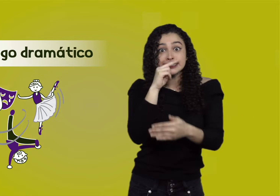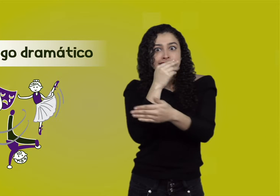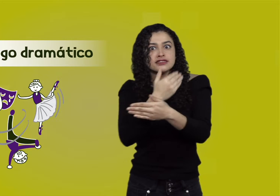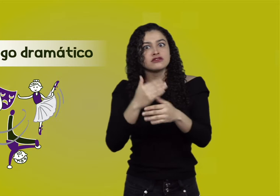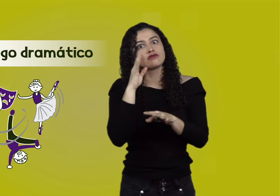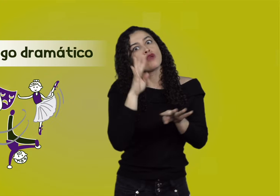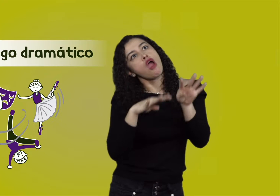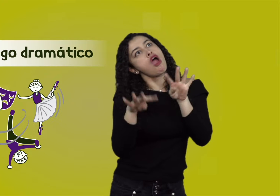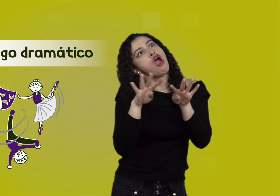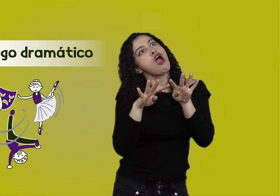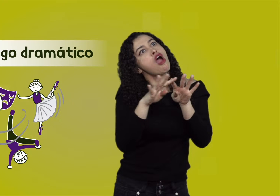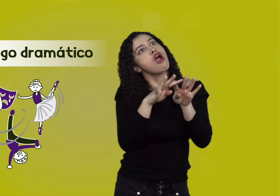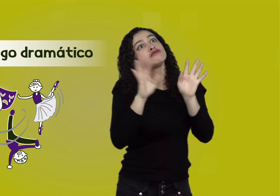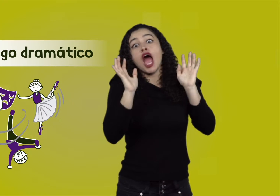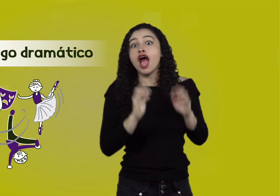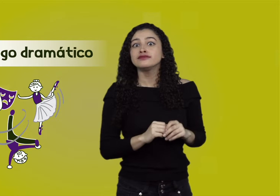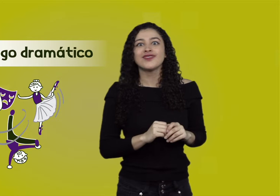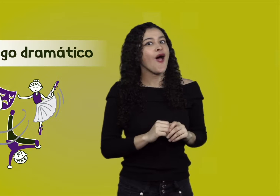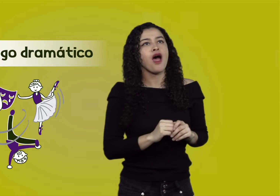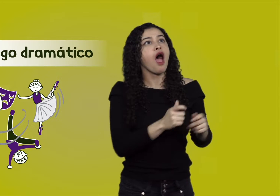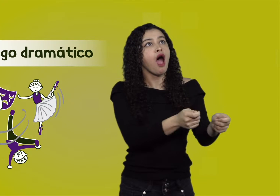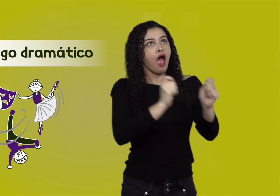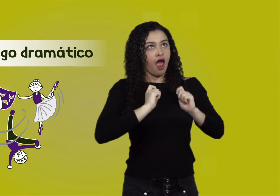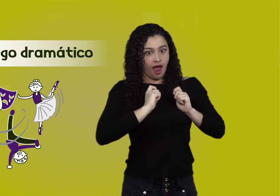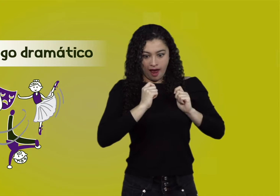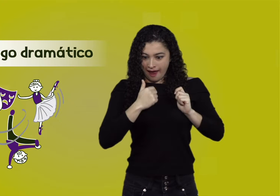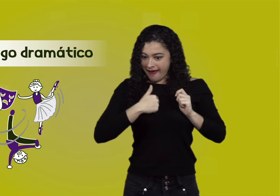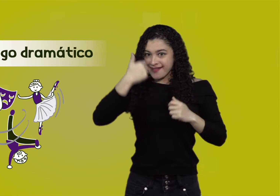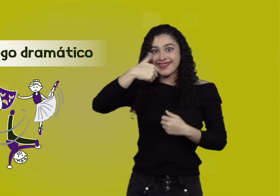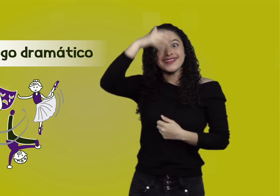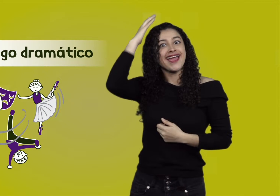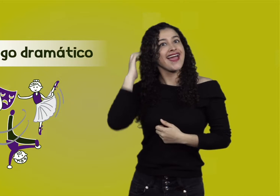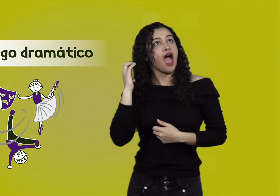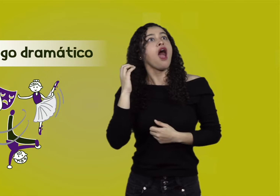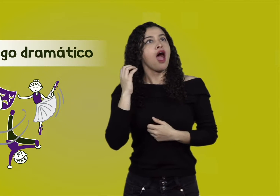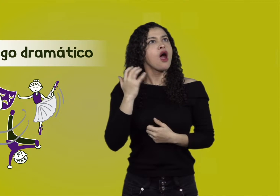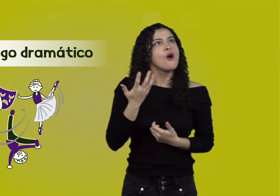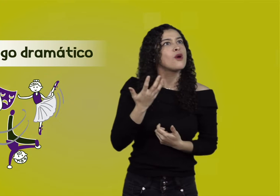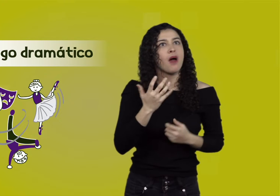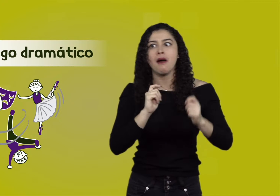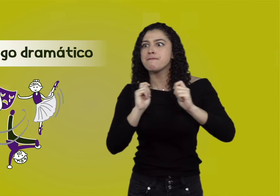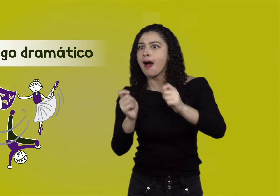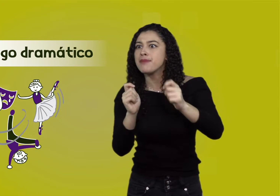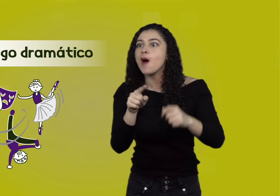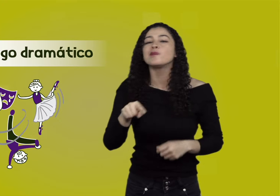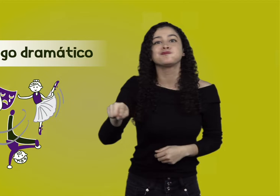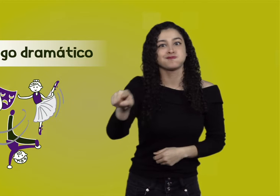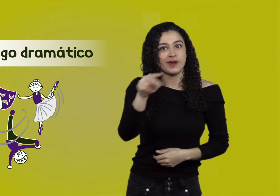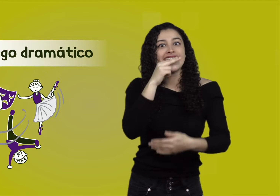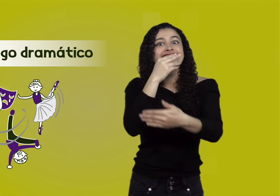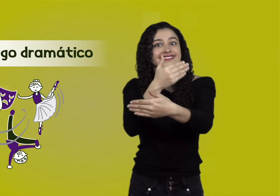animales y hacen parte de ello a sus estudiantes. Les asignan papeles dentro de la historia,